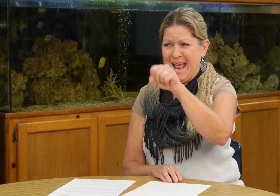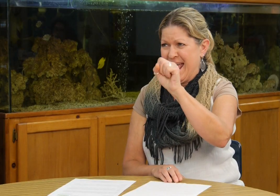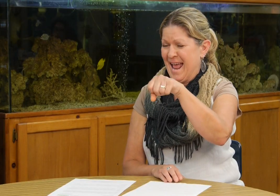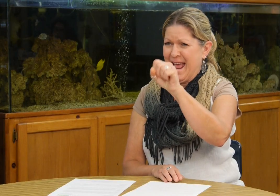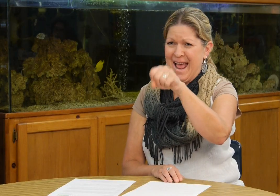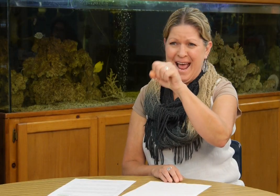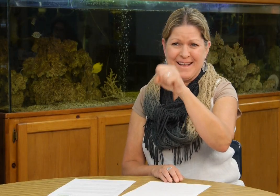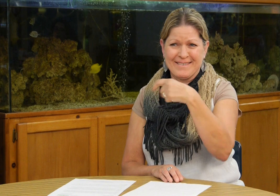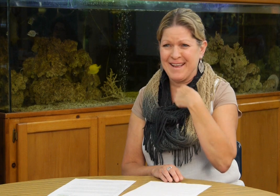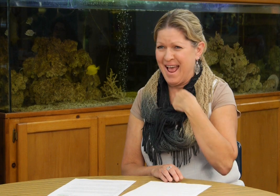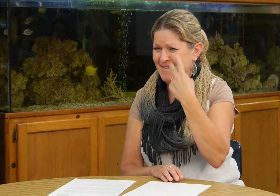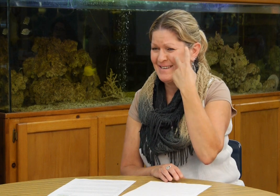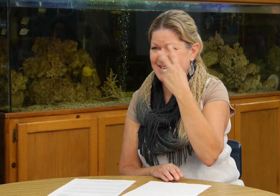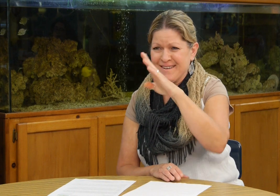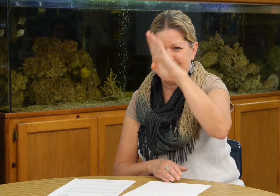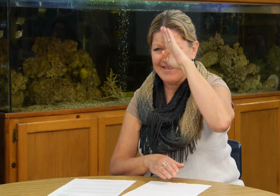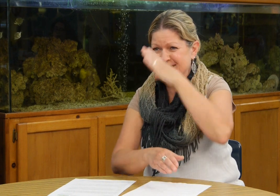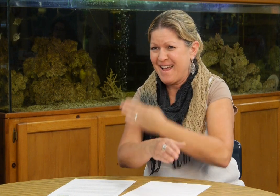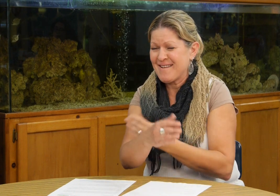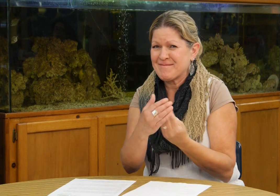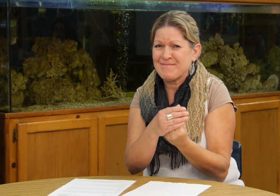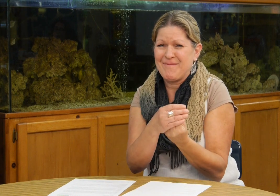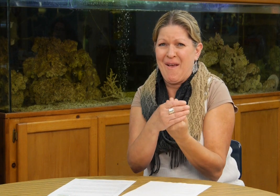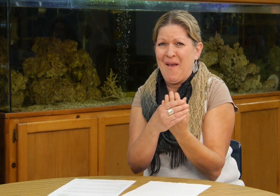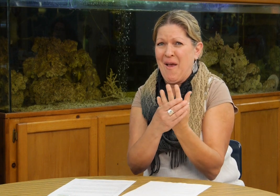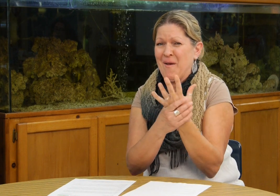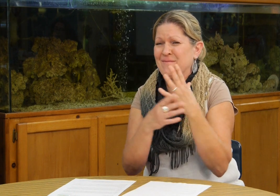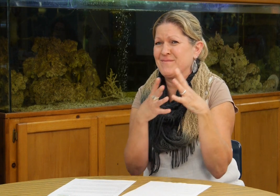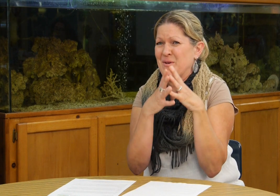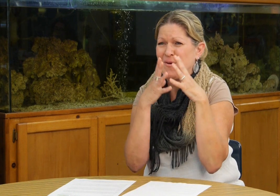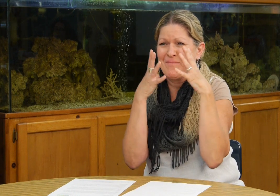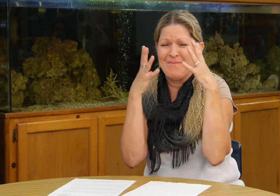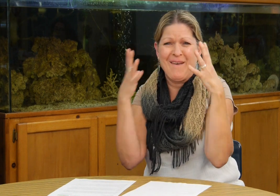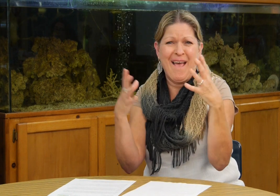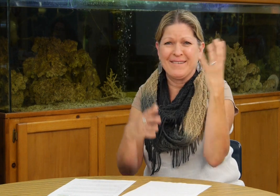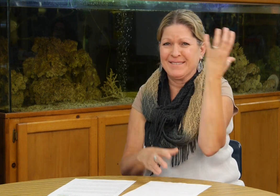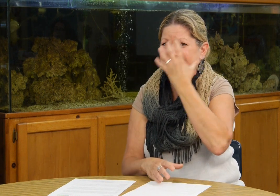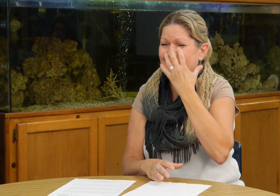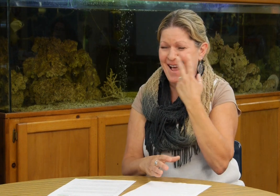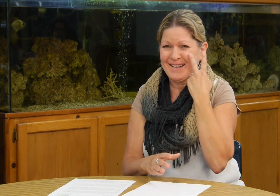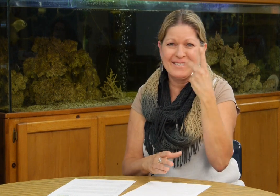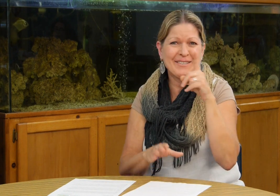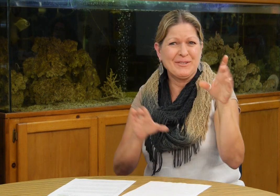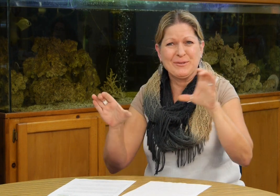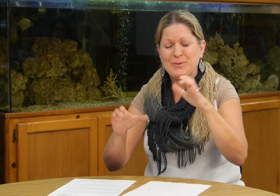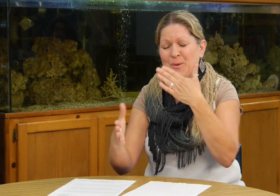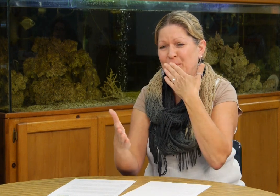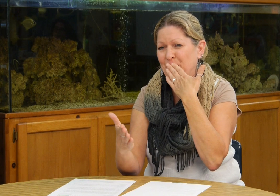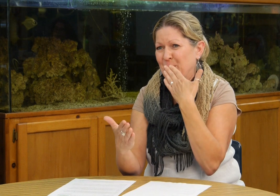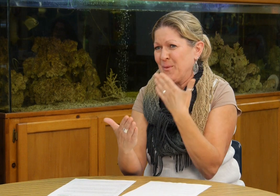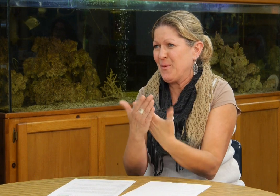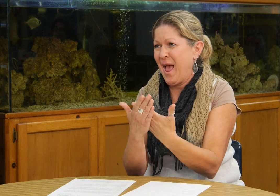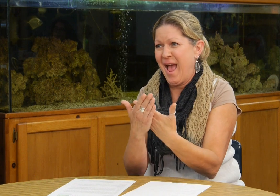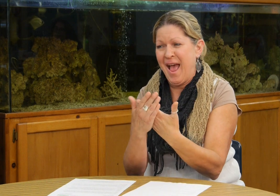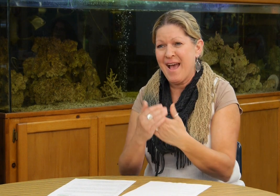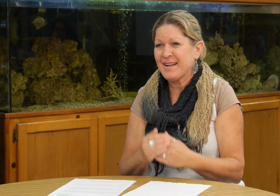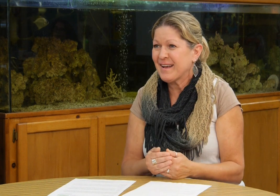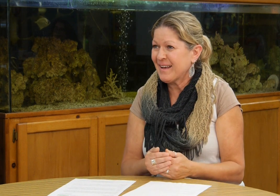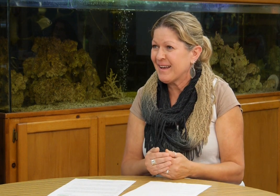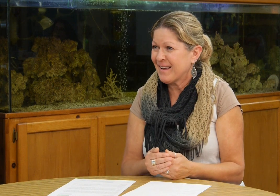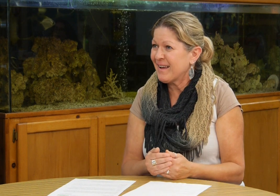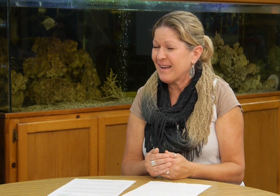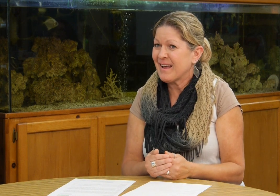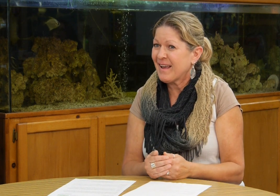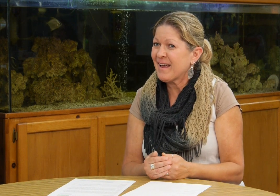pues él está haciendo muy bien muy bien yo he notado que su hijo que él se está desarrollando muchísimo su